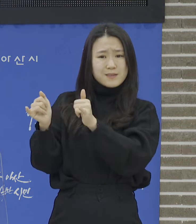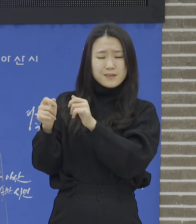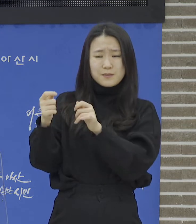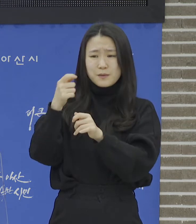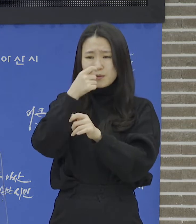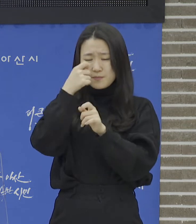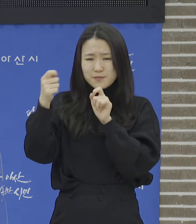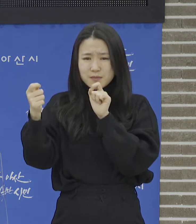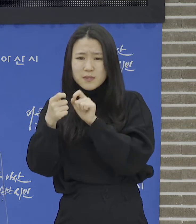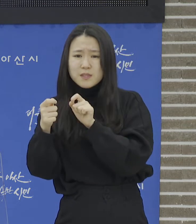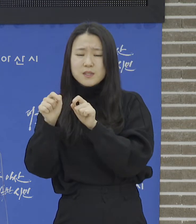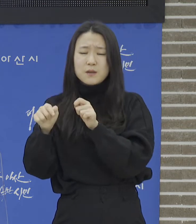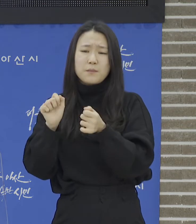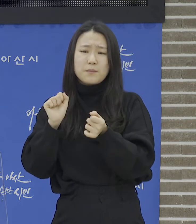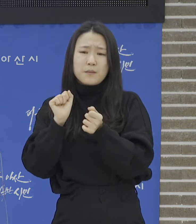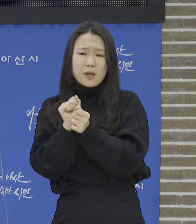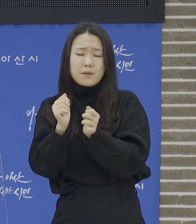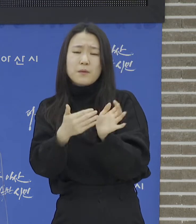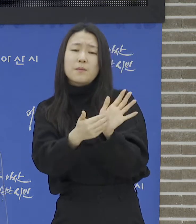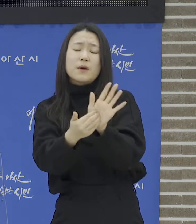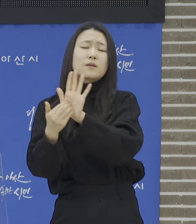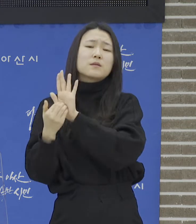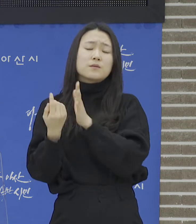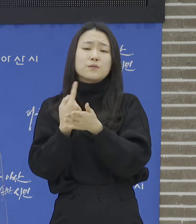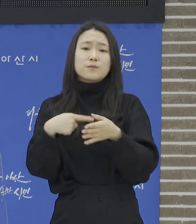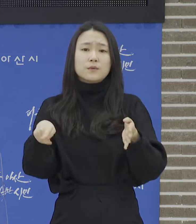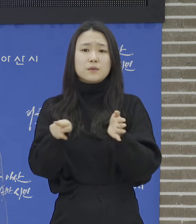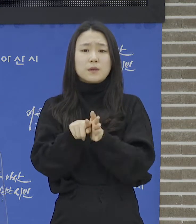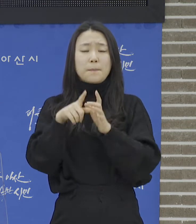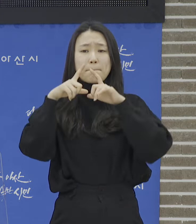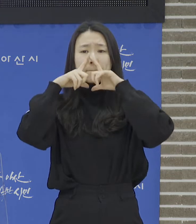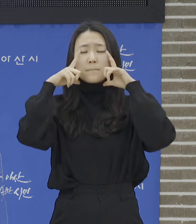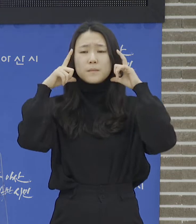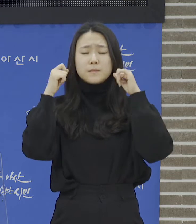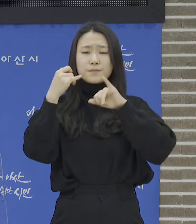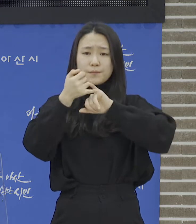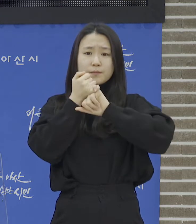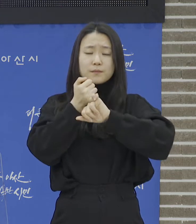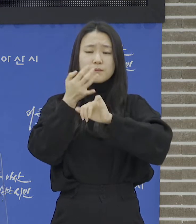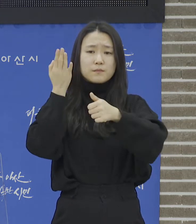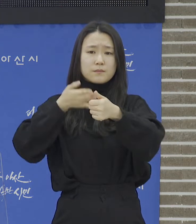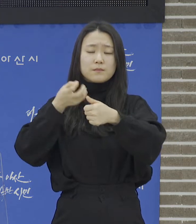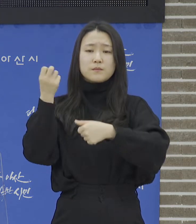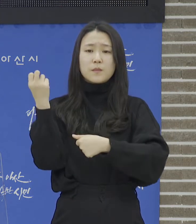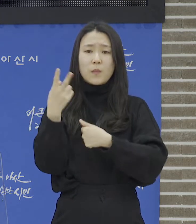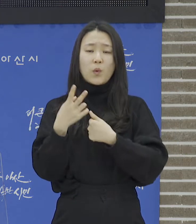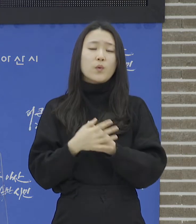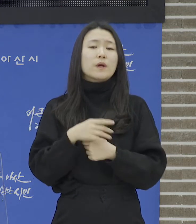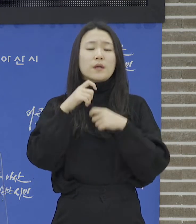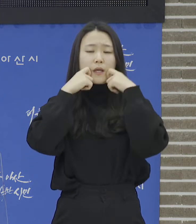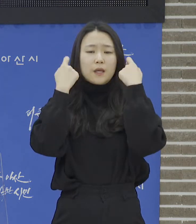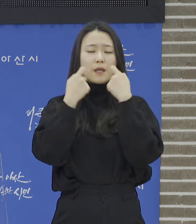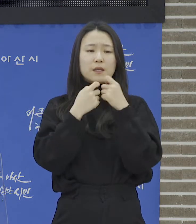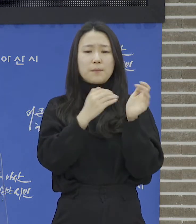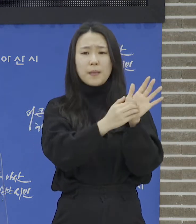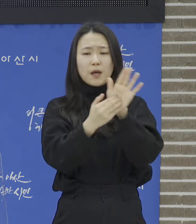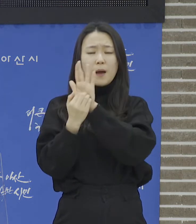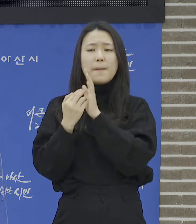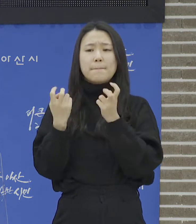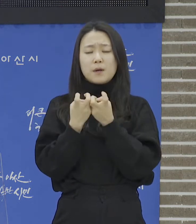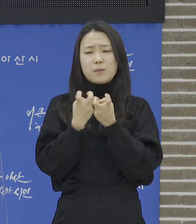접촉 체제와 KF-94 마스크 착용 등 개인 방역수칙 준수와 3차